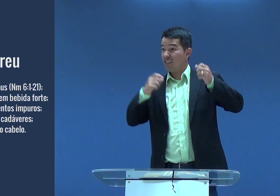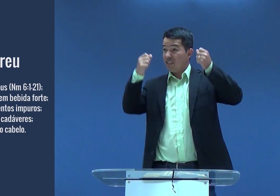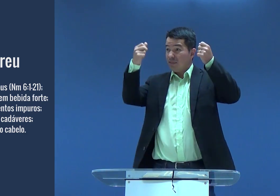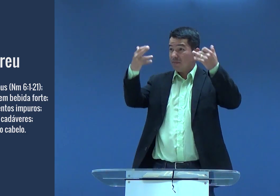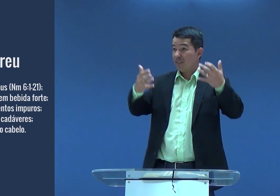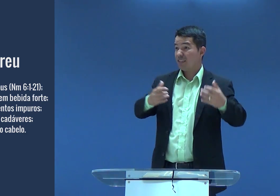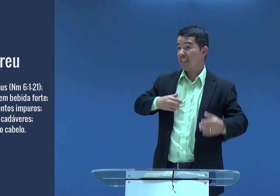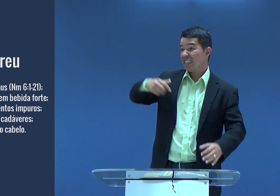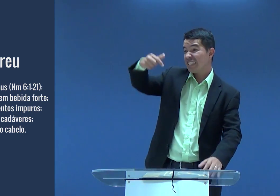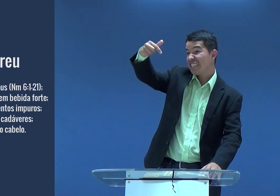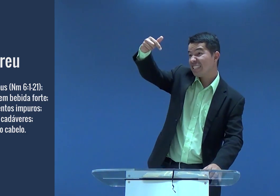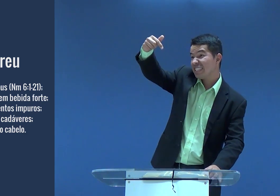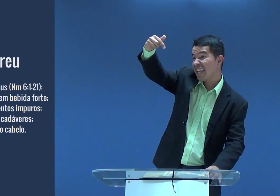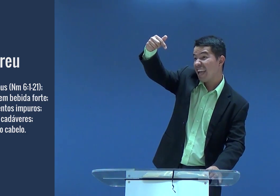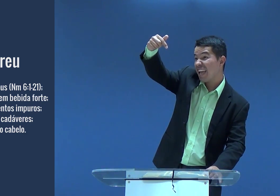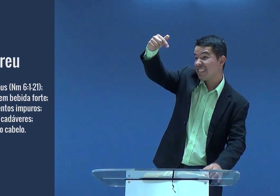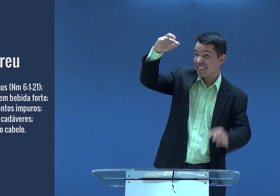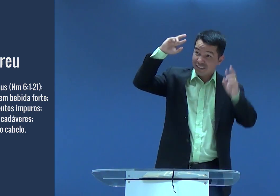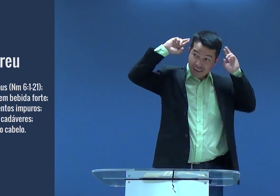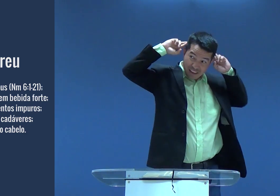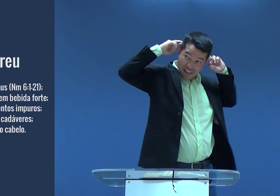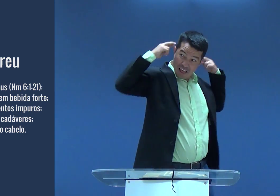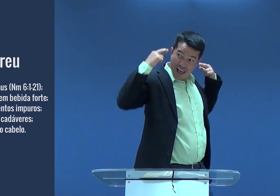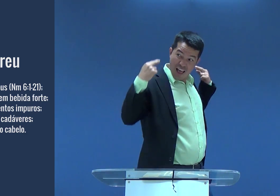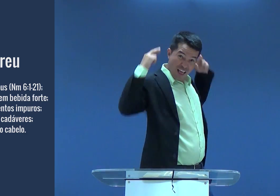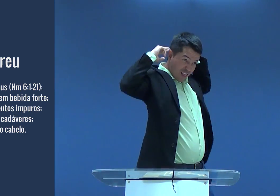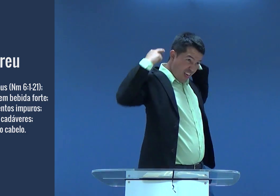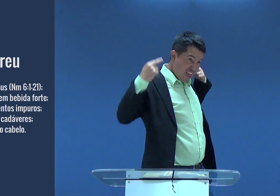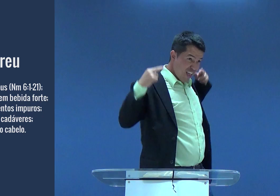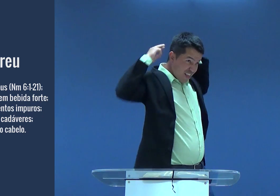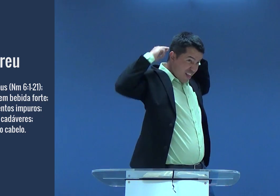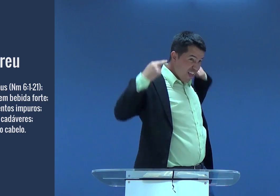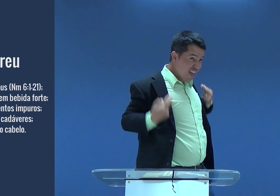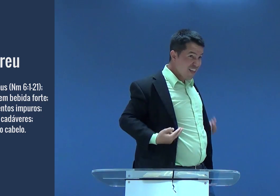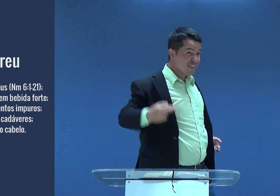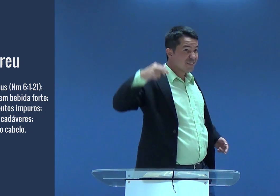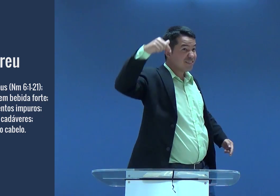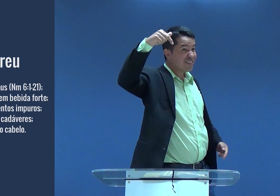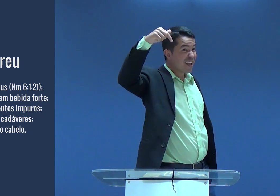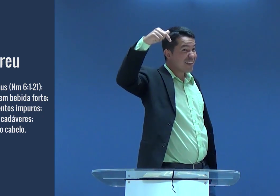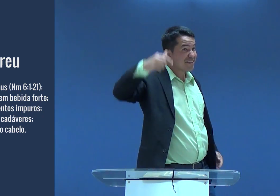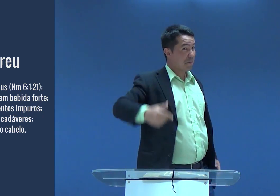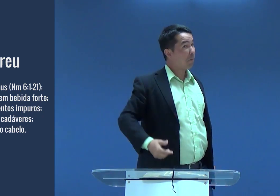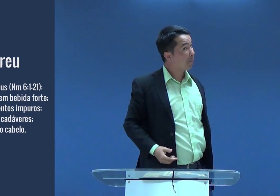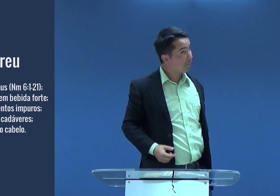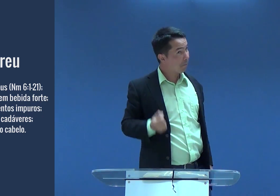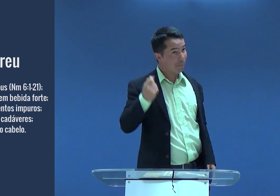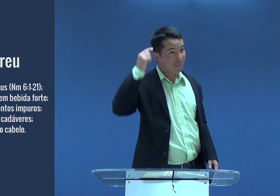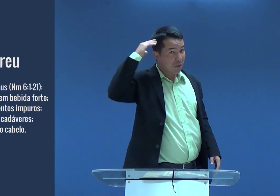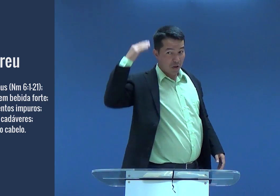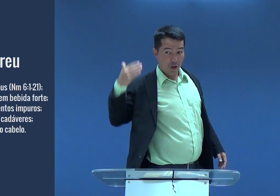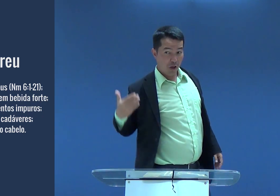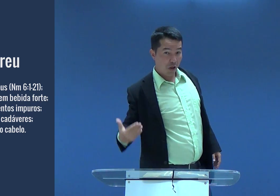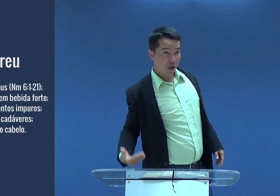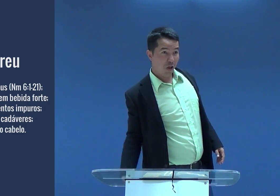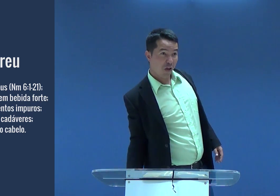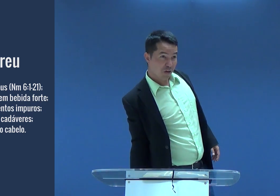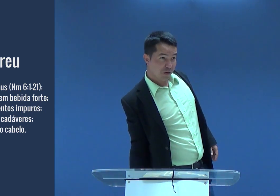meio com tranças grandes. Não, Suta! Diz a Bíblia que Sansão tinha sete tranças.